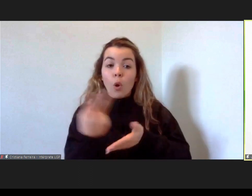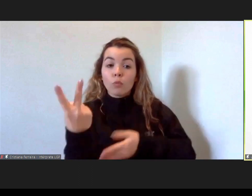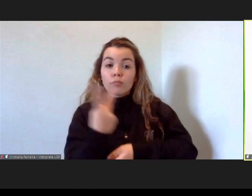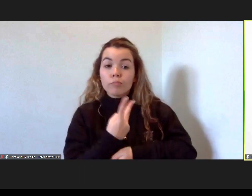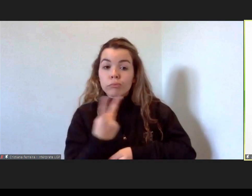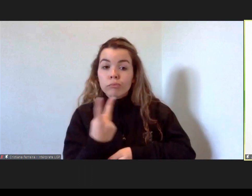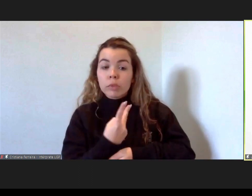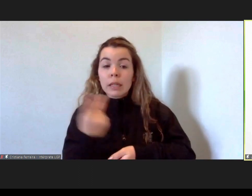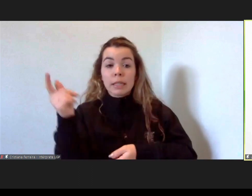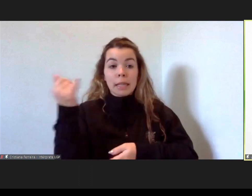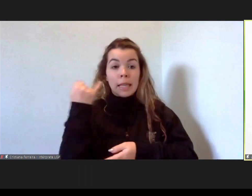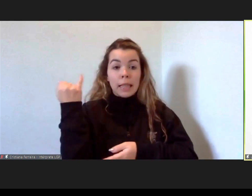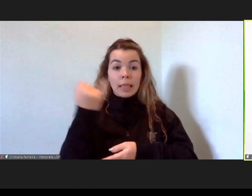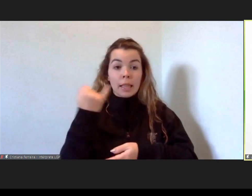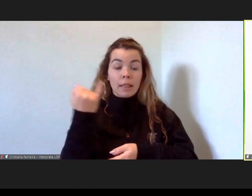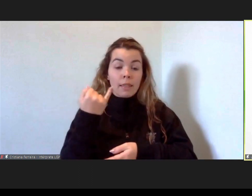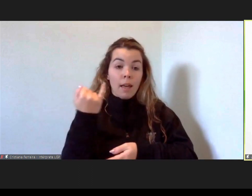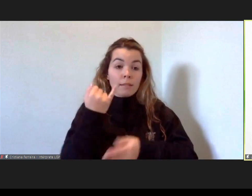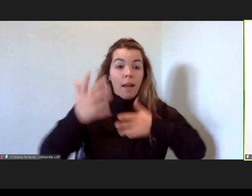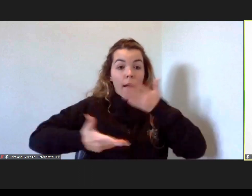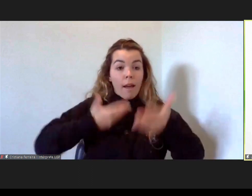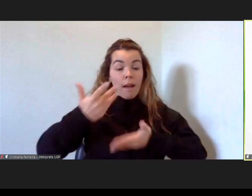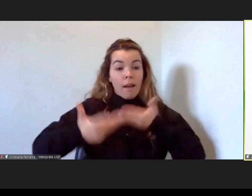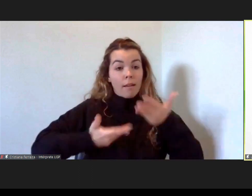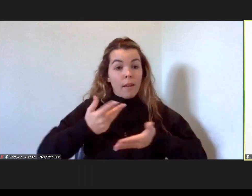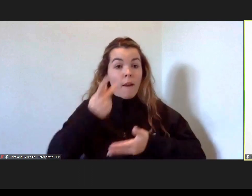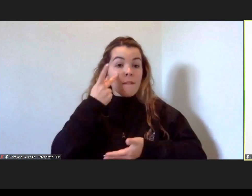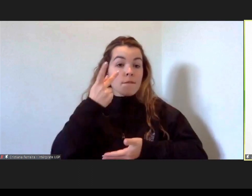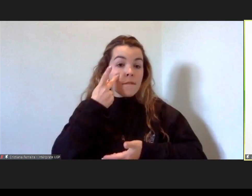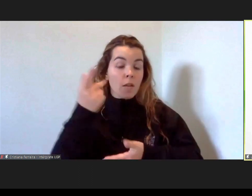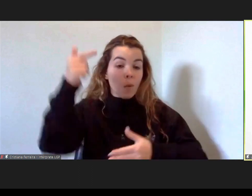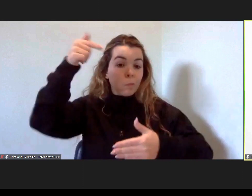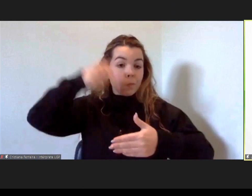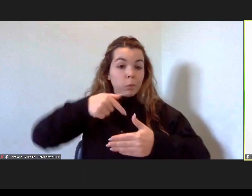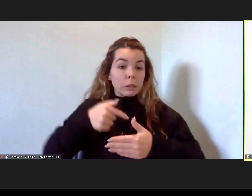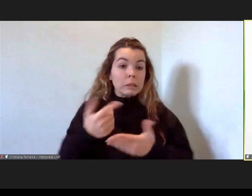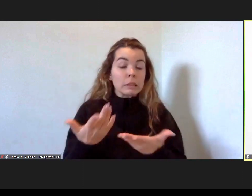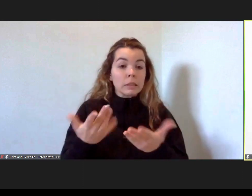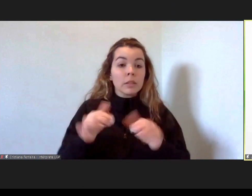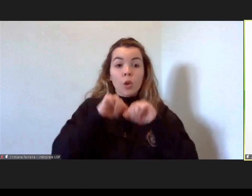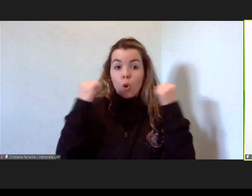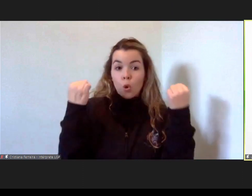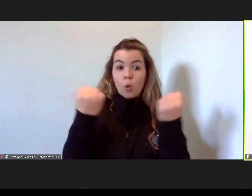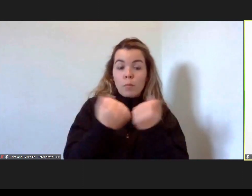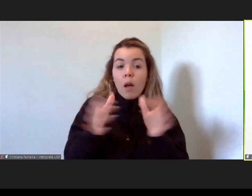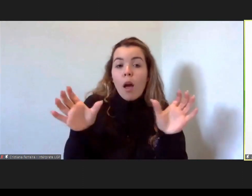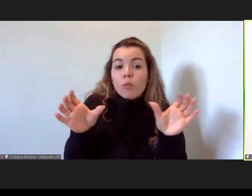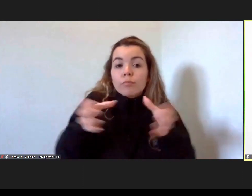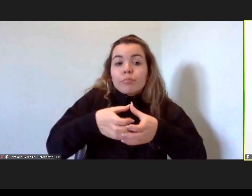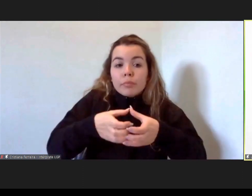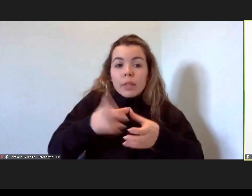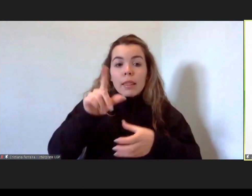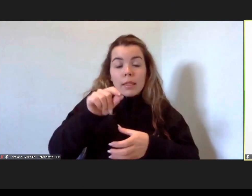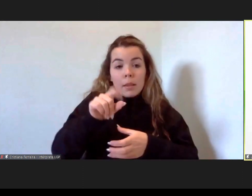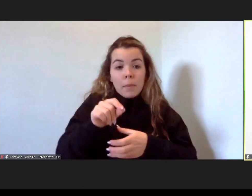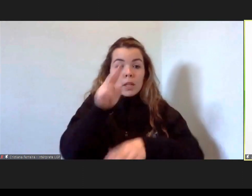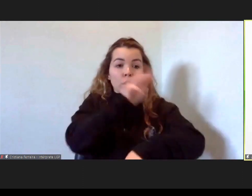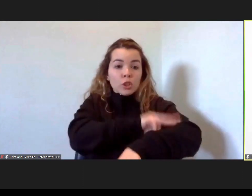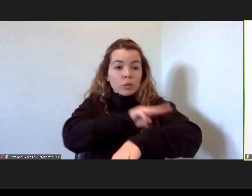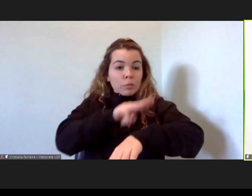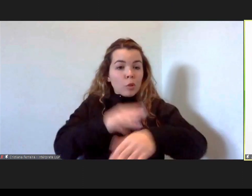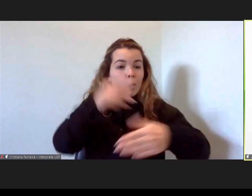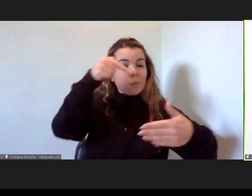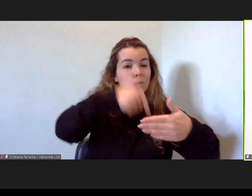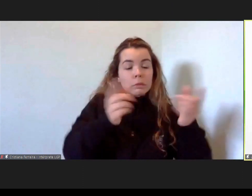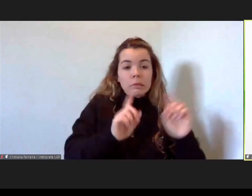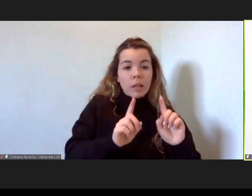que são entidades vivas dentro do Estado de comunidade, diria eu, não dentro do Estado de Administração, mas dentro do